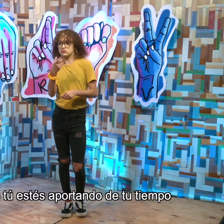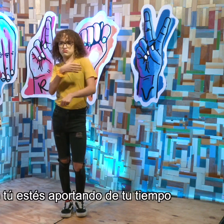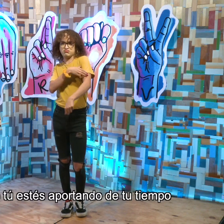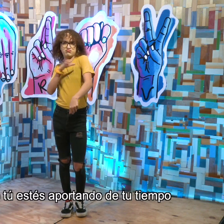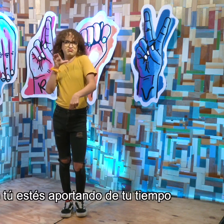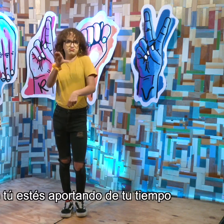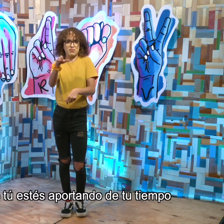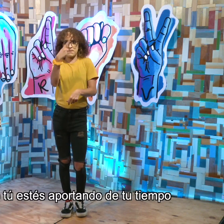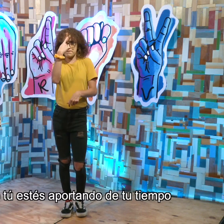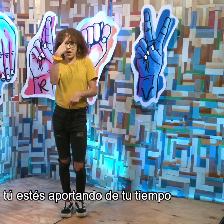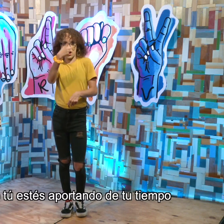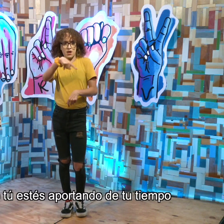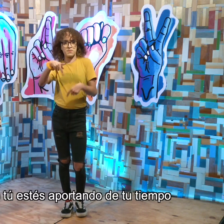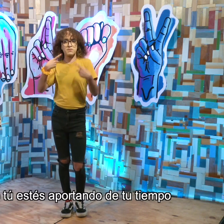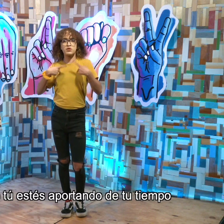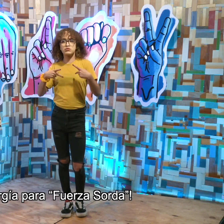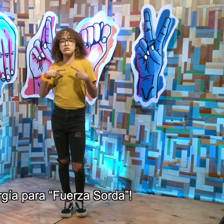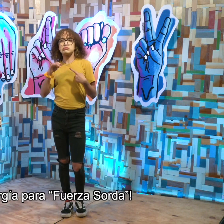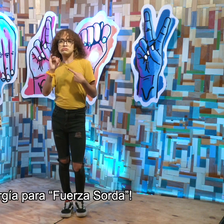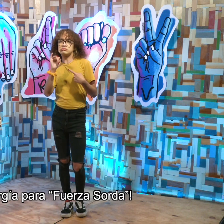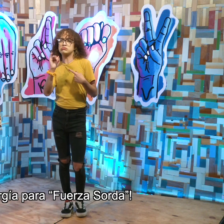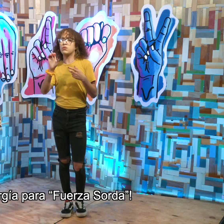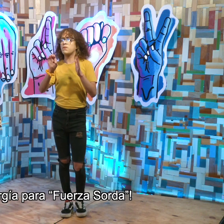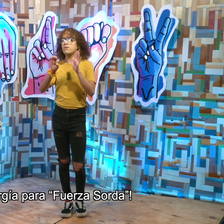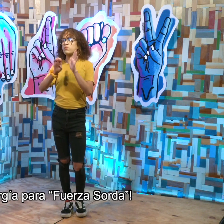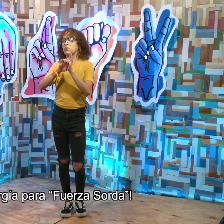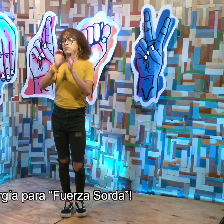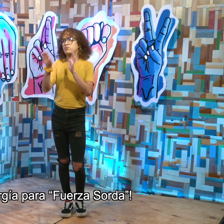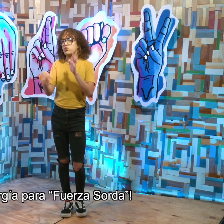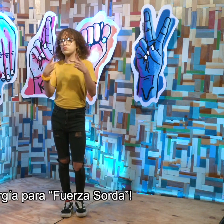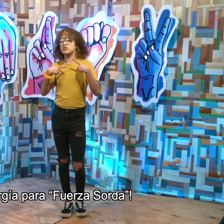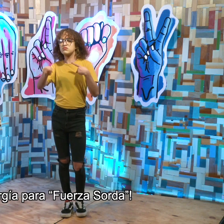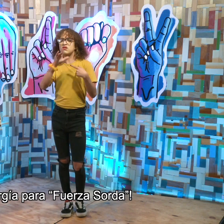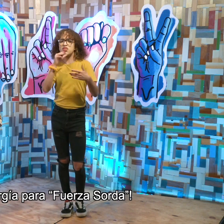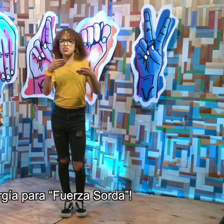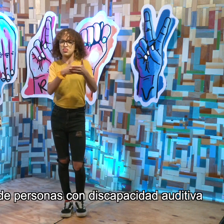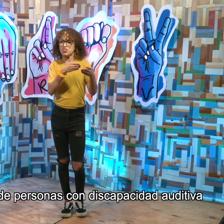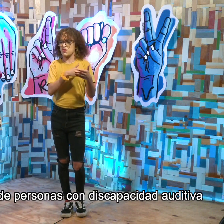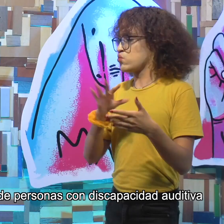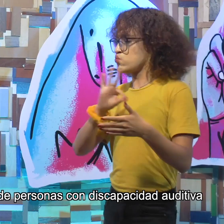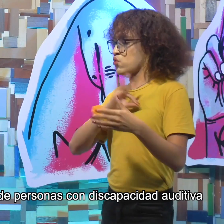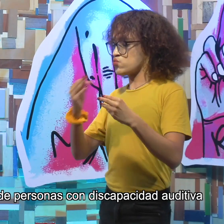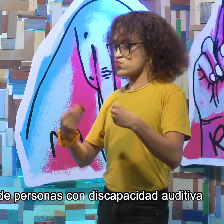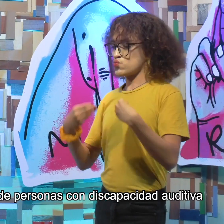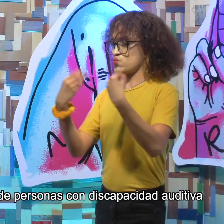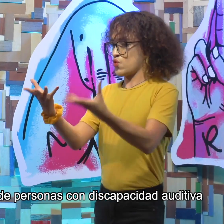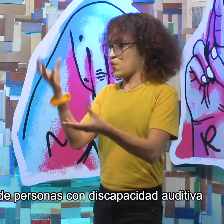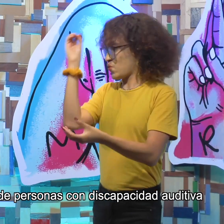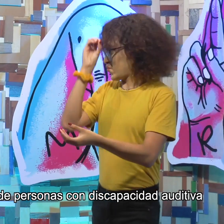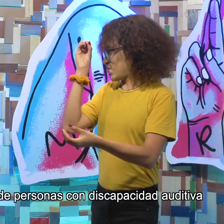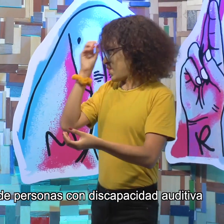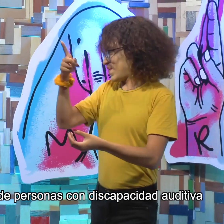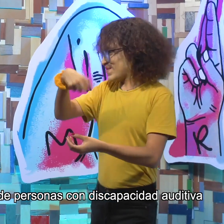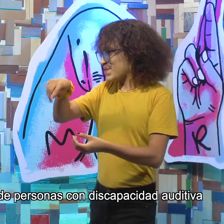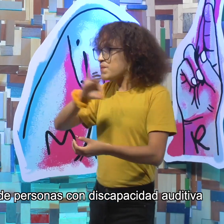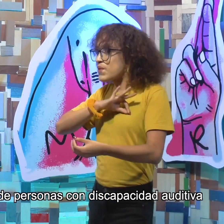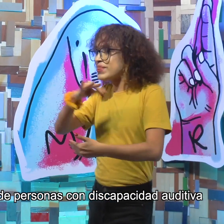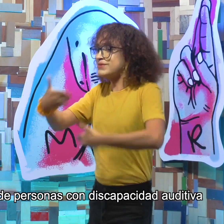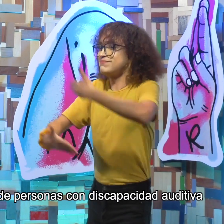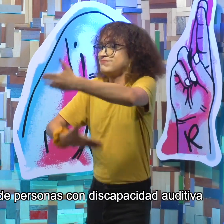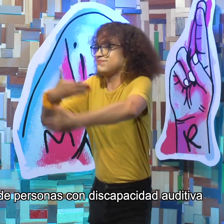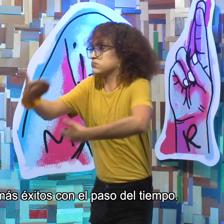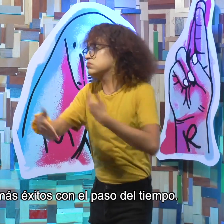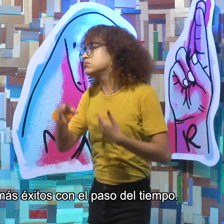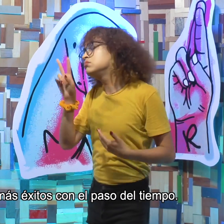¡Qué padre que tú estés aportando de tu tiempo y energía para Fuerza Sorda y para la comunidad de personas con discapacidad auditiva